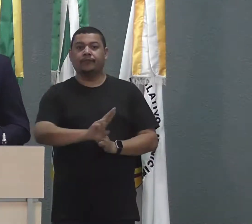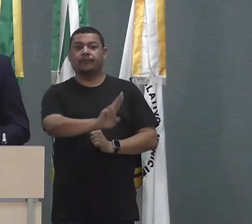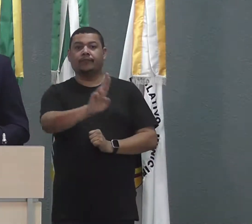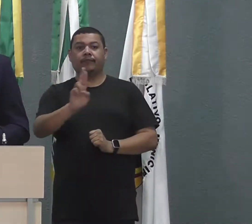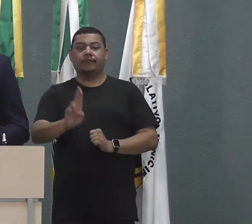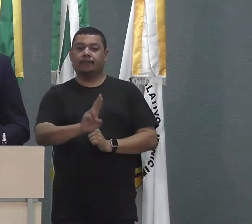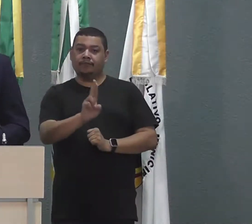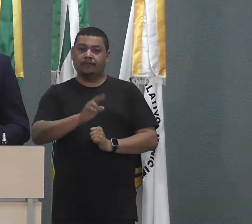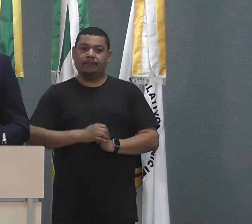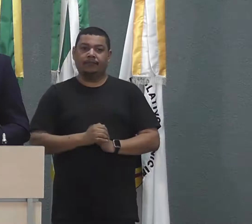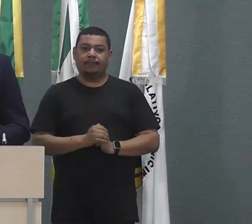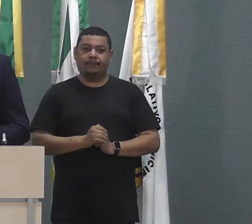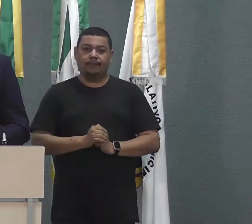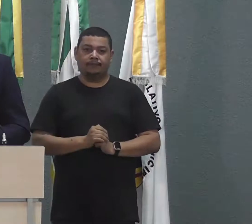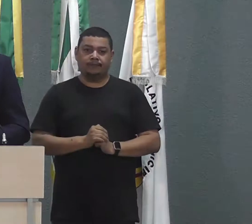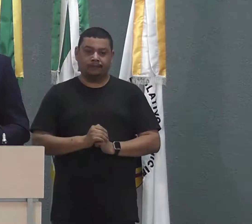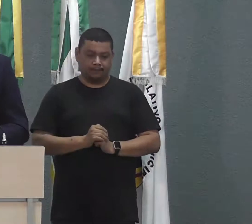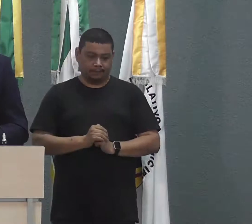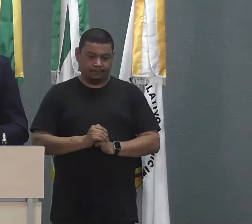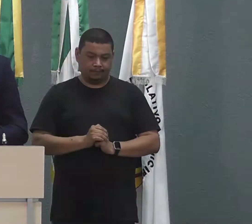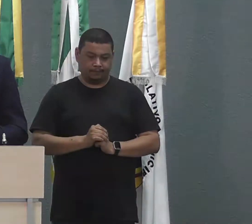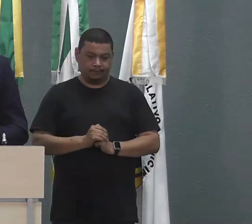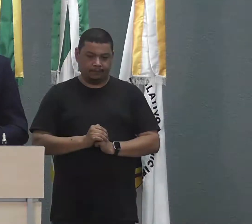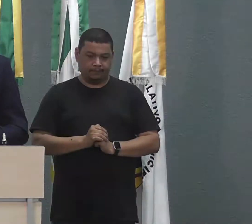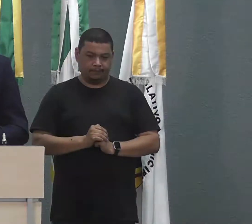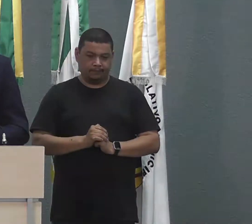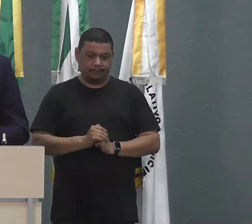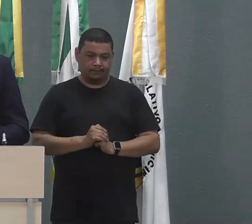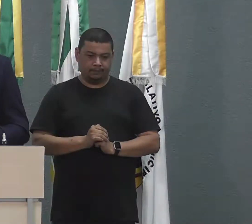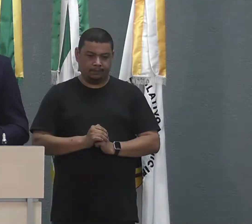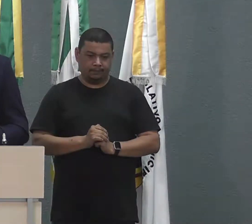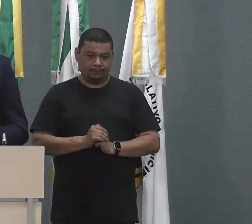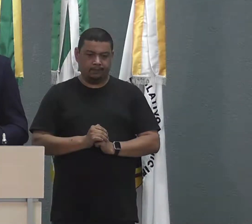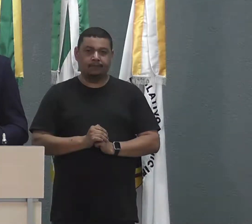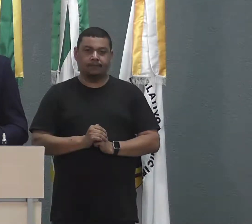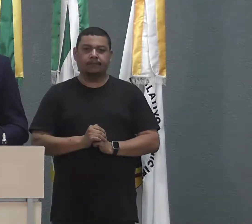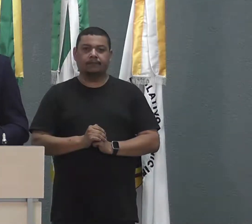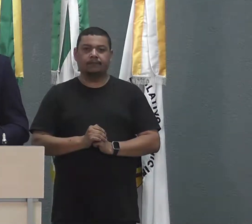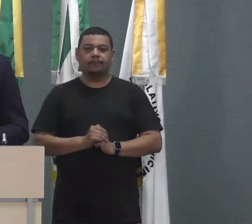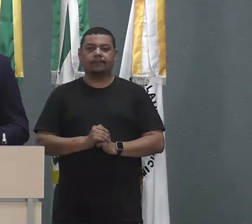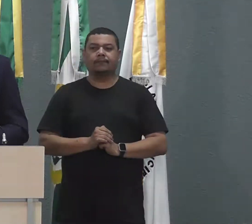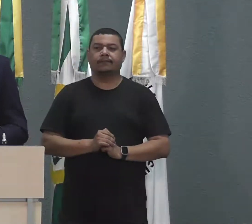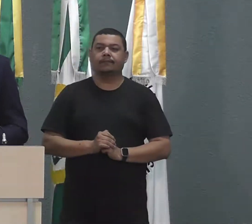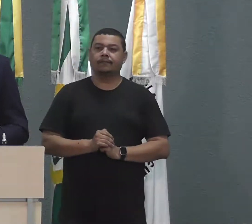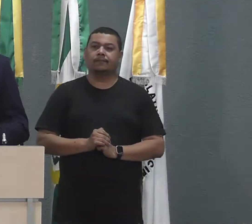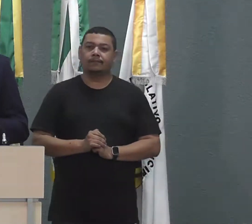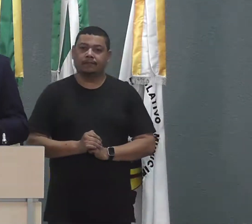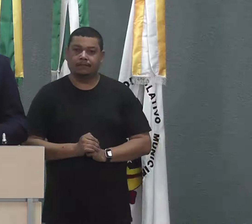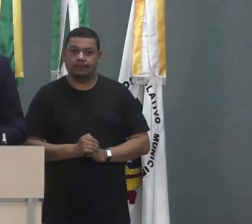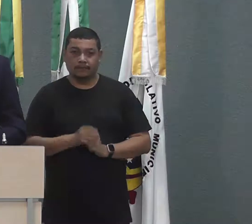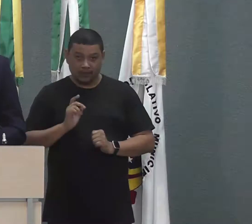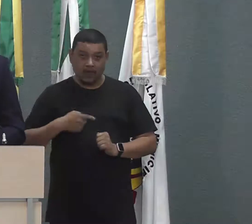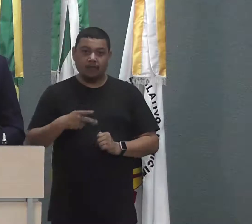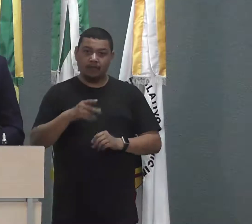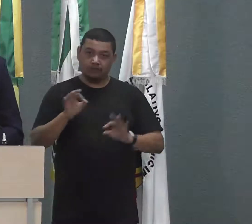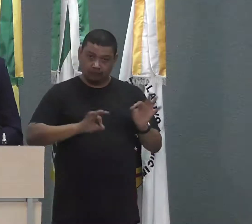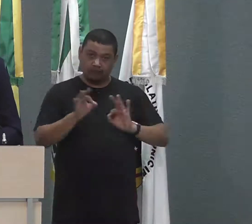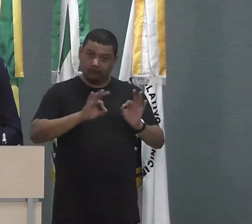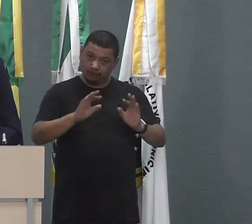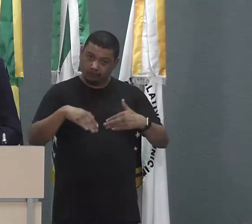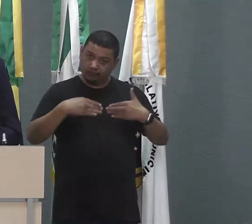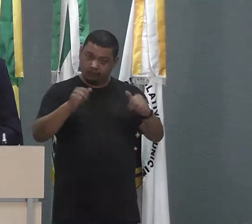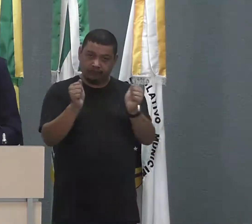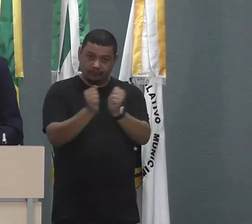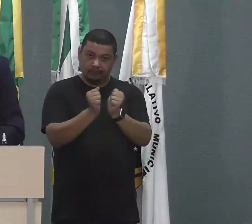será, será agraciada, será contemplada com essa iniciativa do senhor. Vamos levar em frente esse projeto, tá?